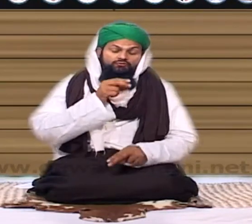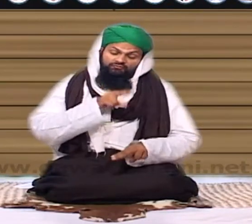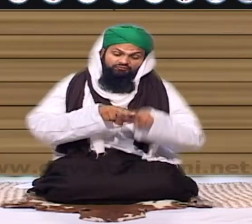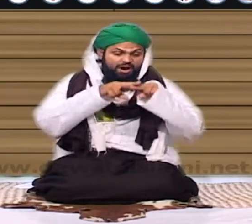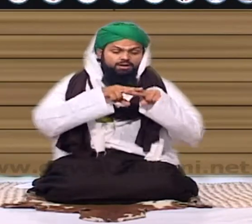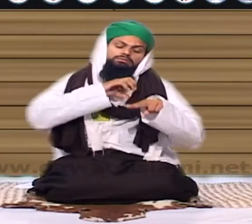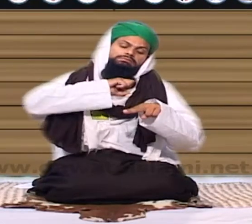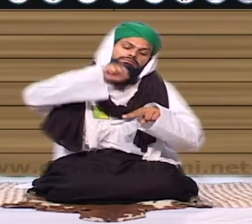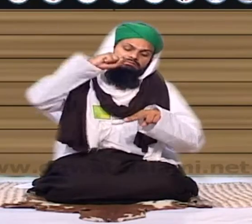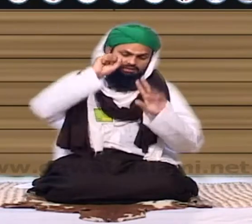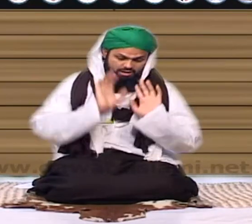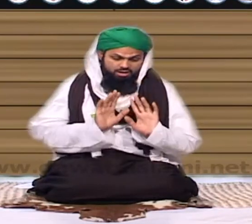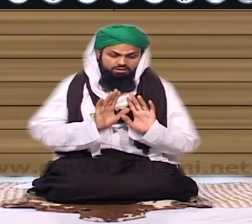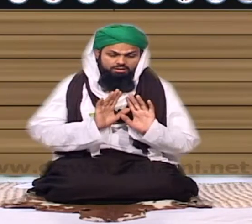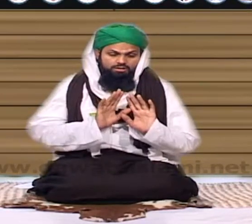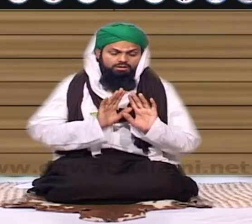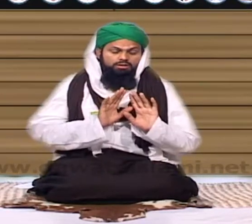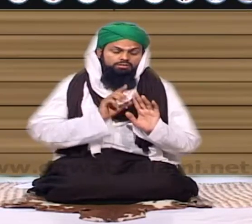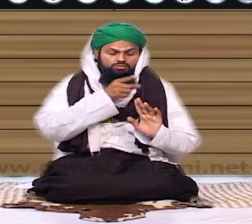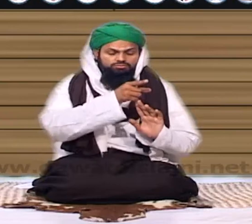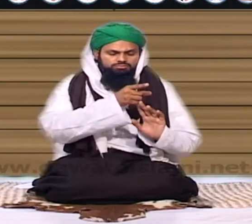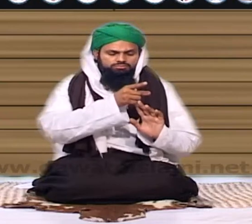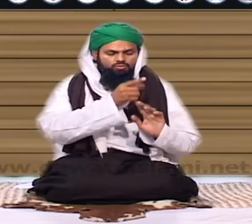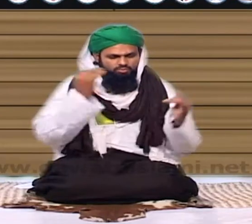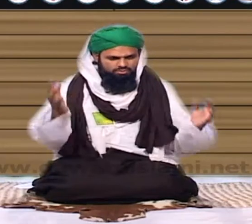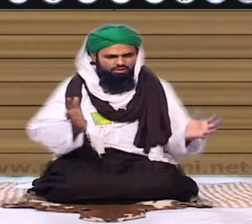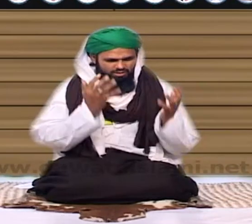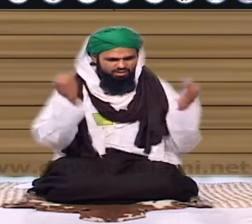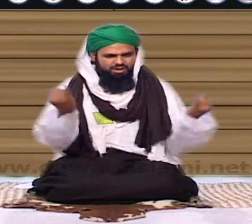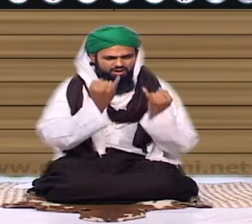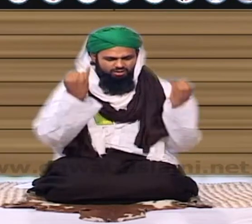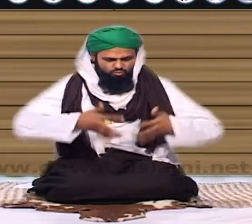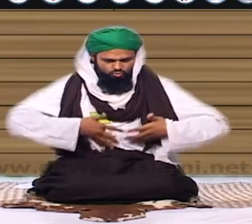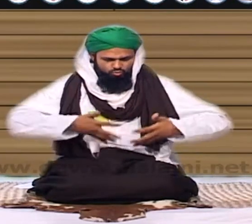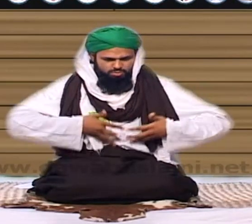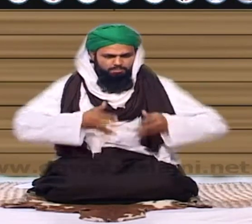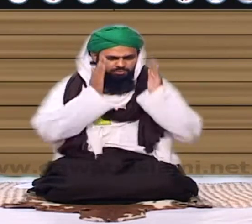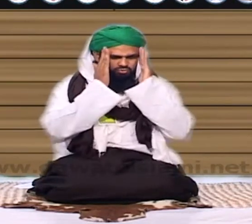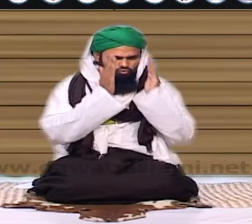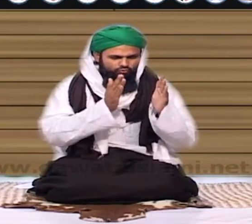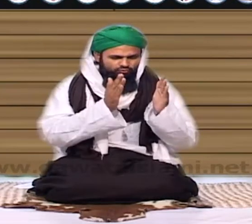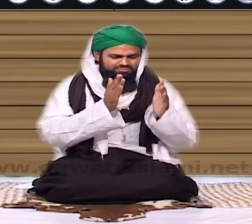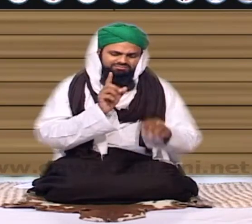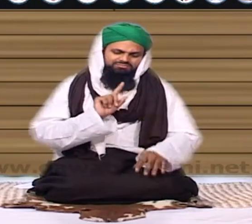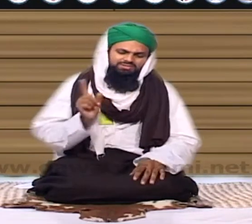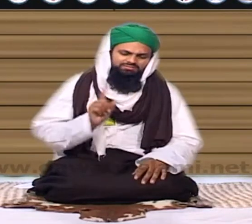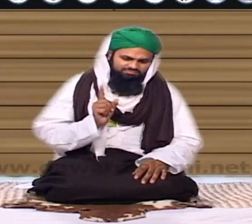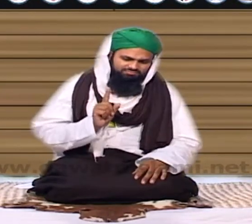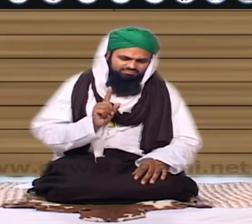صدا موت اس کو اس کی غیر آدھری میں سنا دی جاتو کی ہے یا وہ کھیل پود میں مصروب رہے گا وہ کرکٹ کے